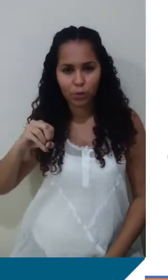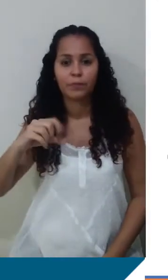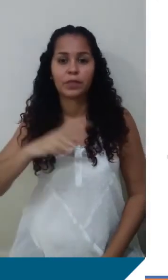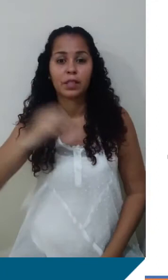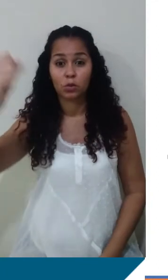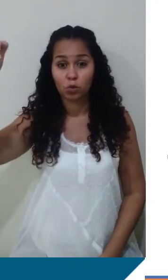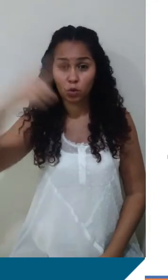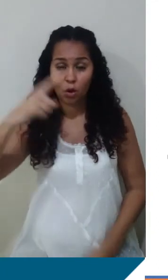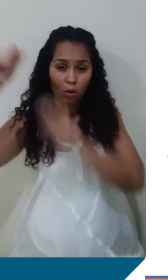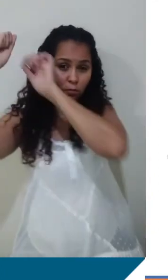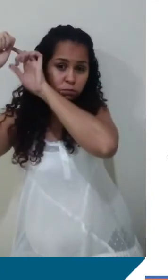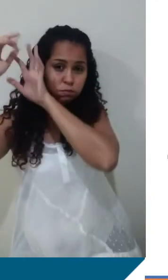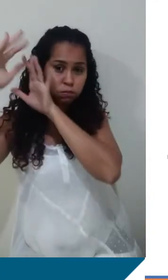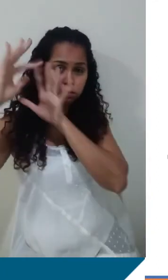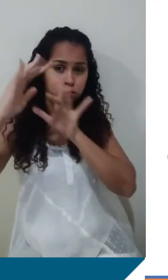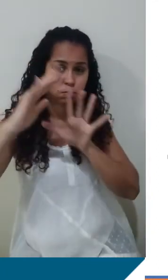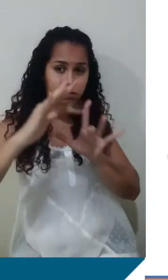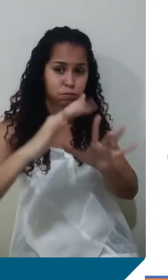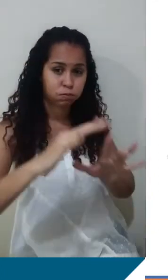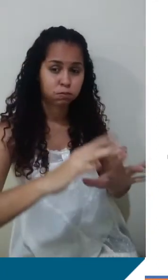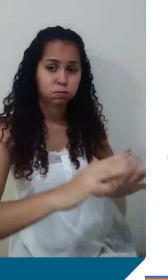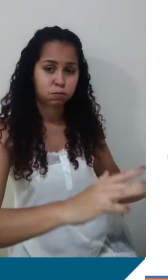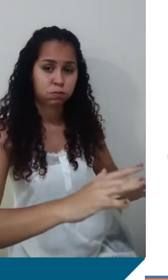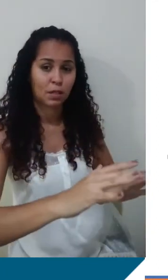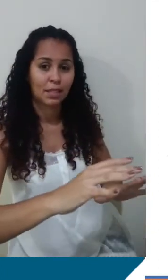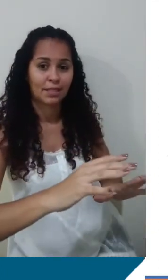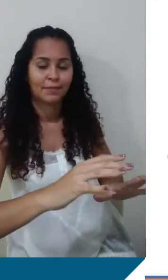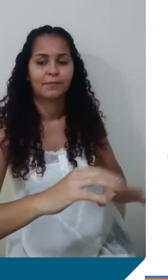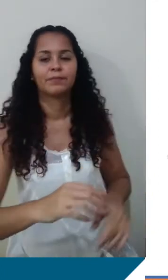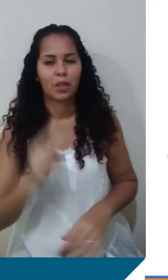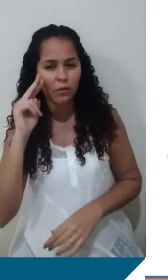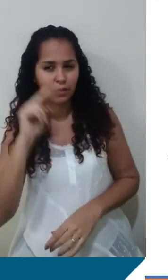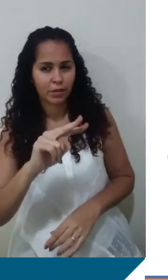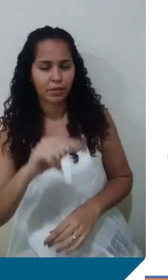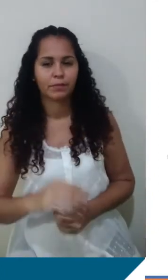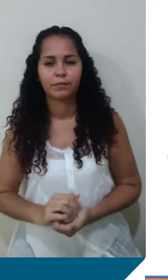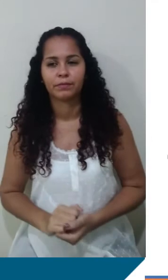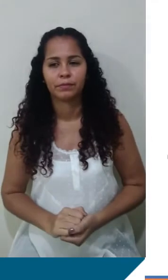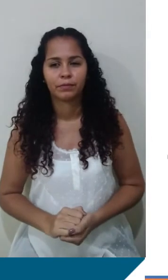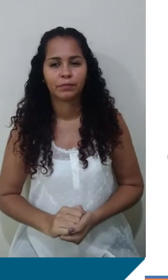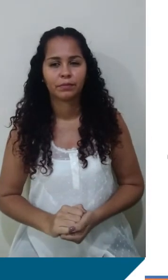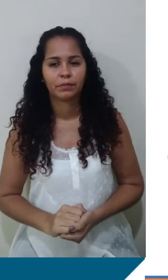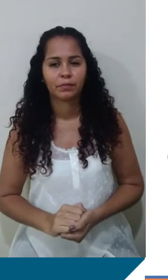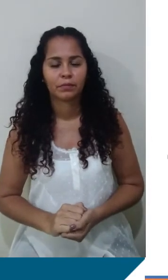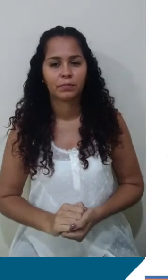são aqui, ó. Aplicados nesse sentido. Tá vendo? Em algum momento, os raios